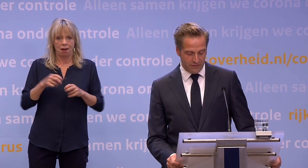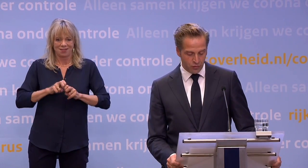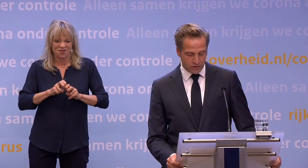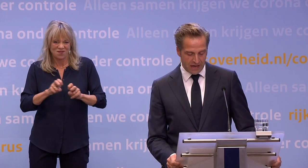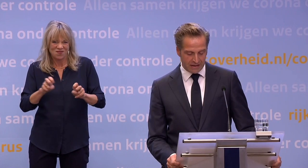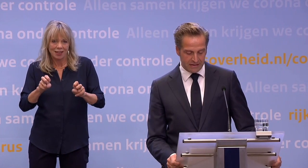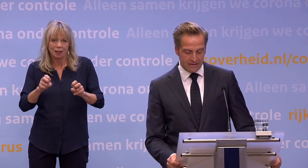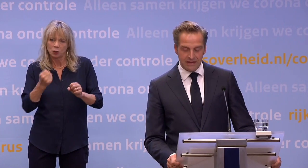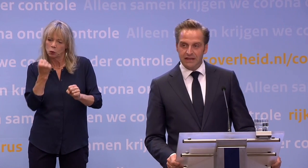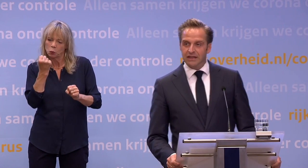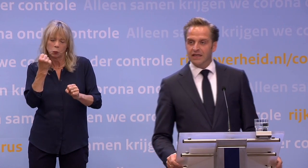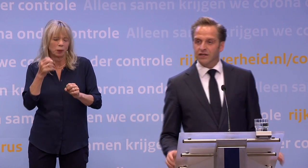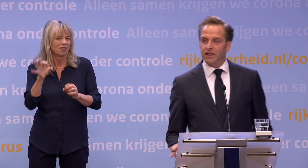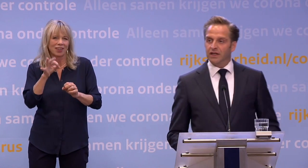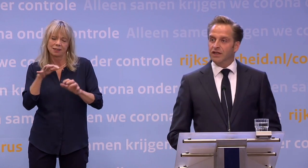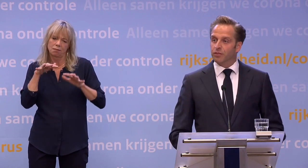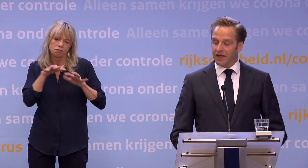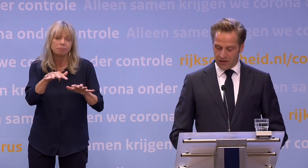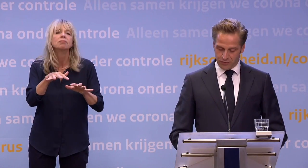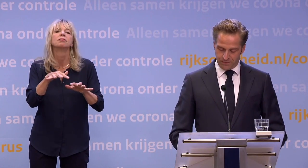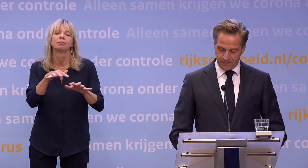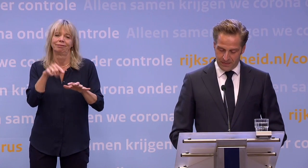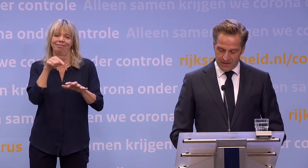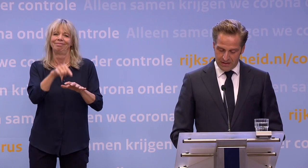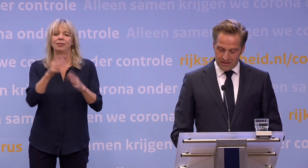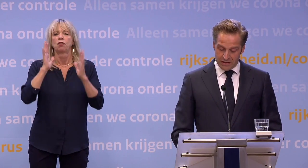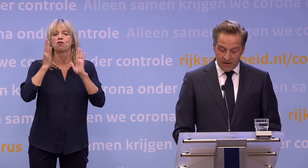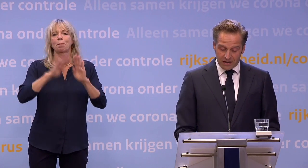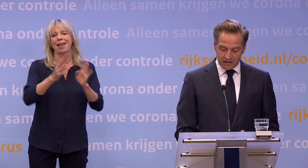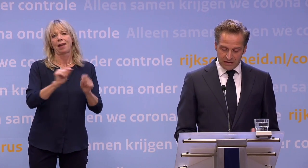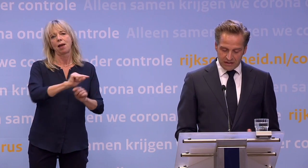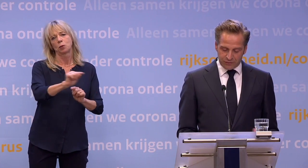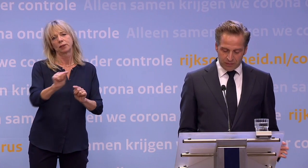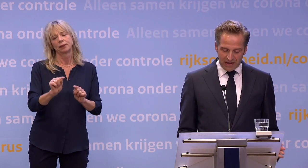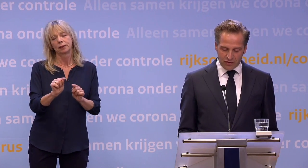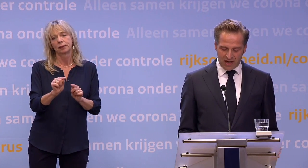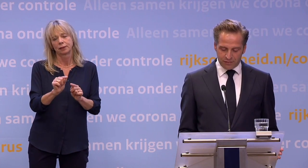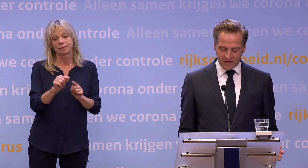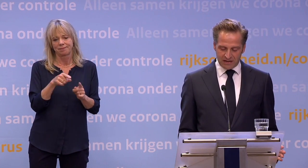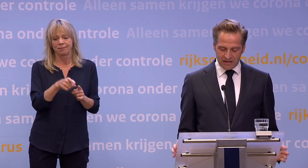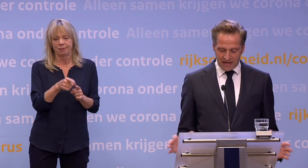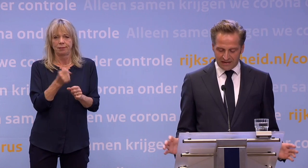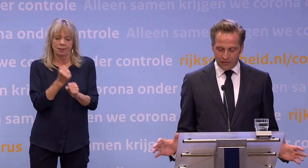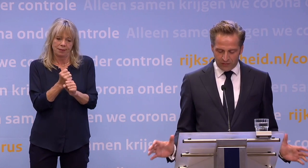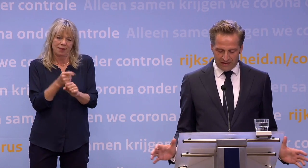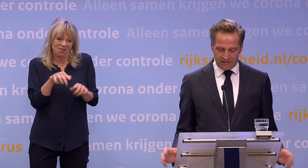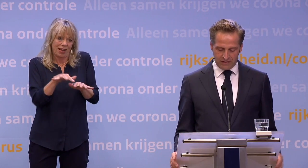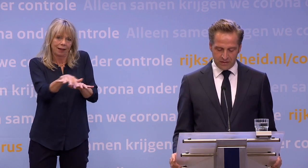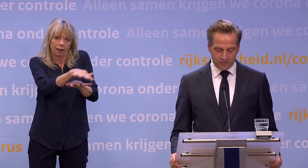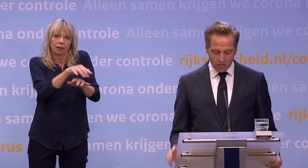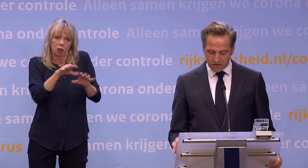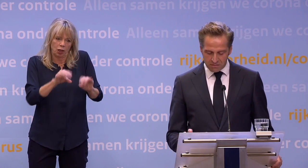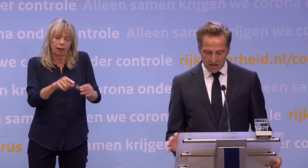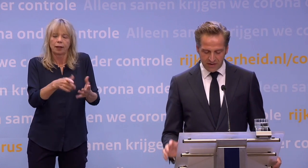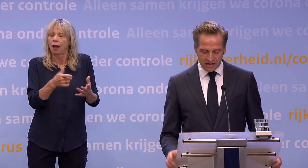heeft toegeslagen... ...dan is het wel in de verpleeghuizen. Het werk dat verpleeghuizen hebben verzet, is echt indrukwekkend.